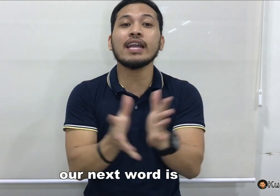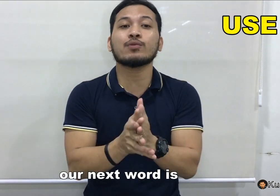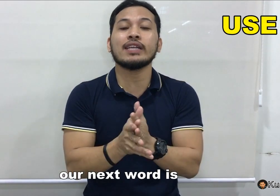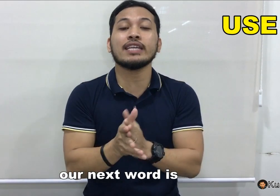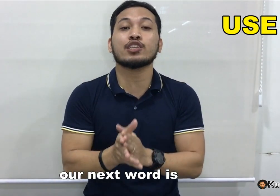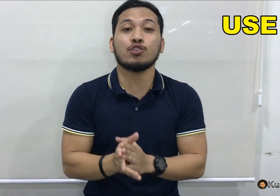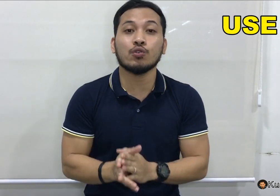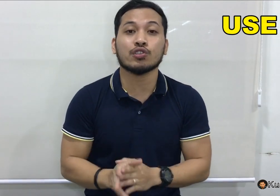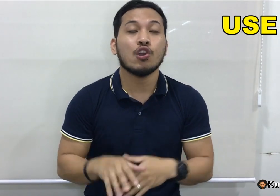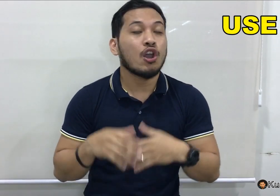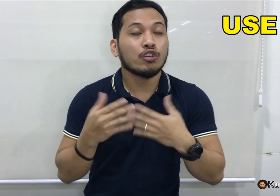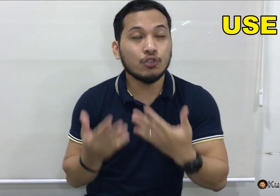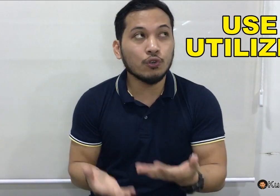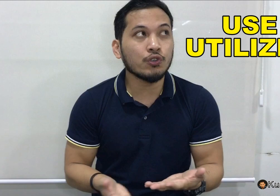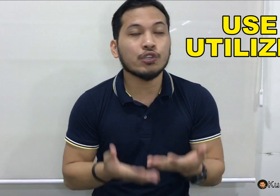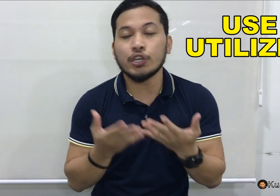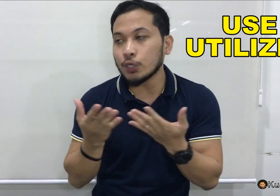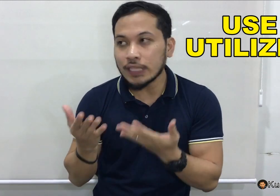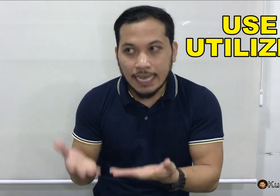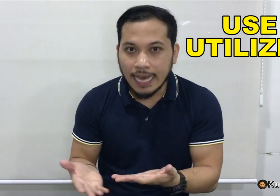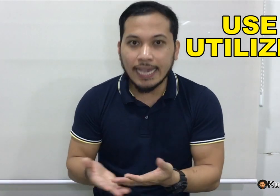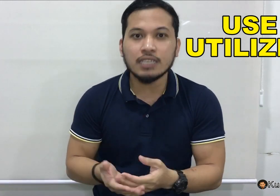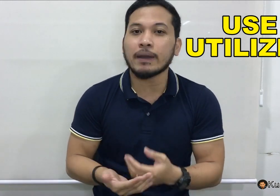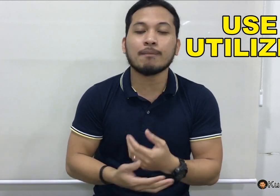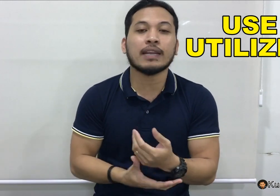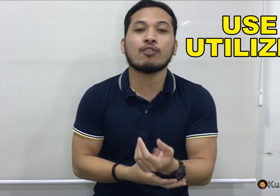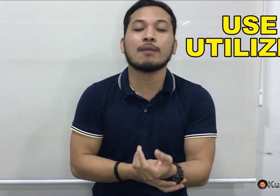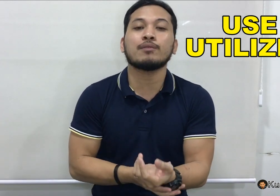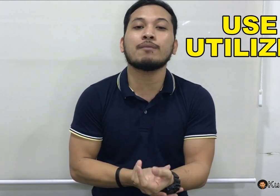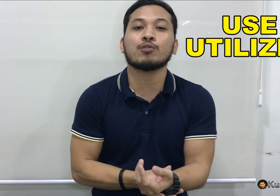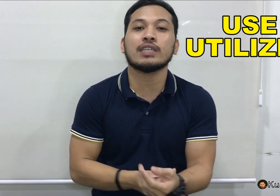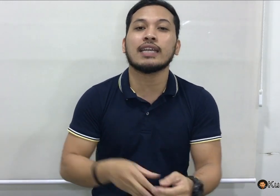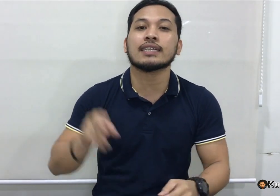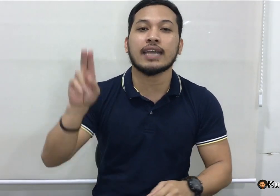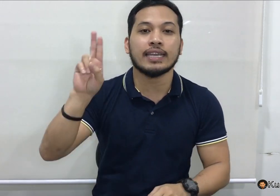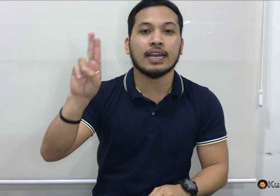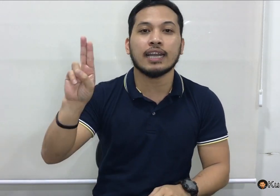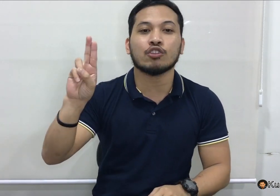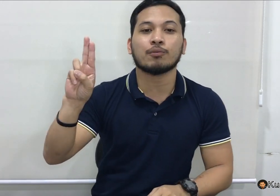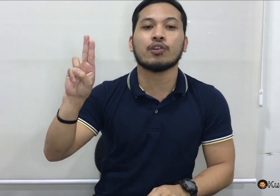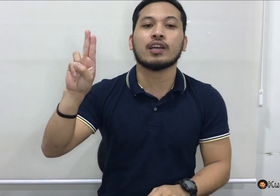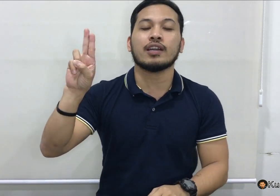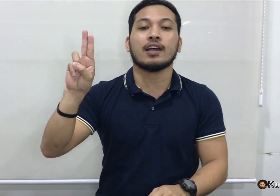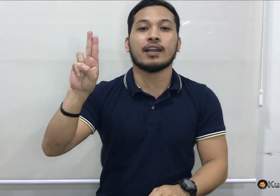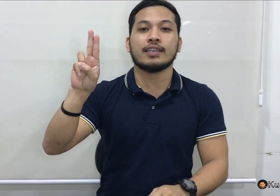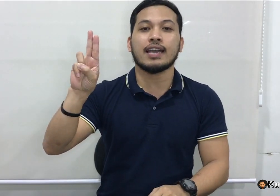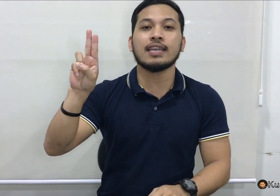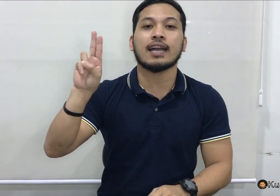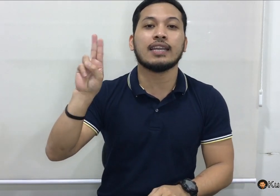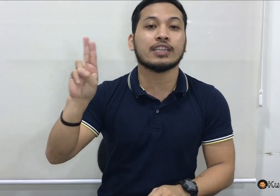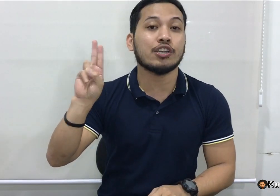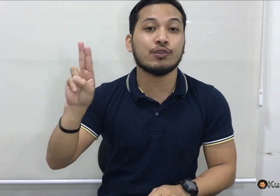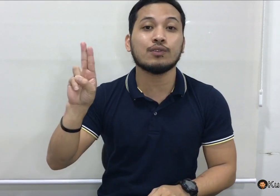next word is, use. Use or utilize. Pare-pareho lang din po sila ng sign. Naka ganito po. Naka ganyan. Naka letter U.